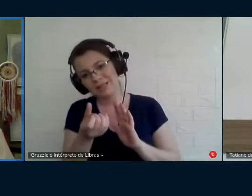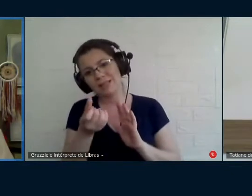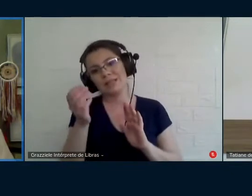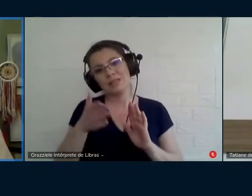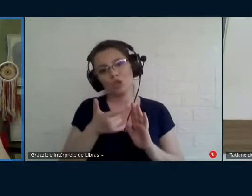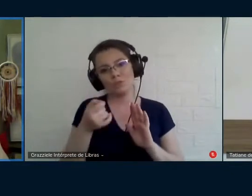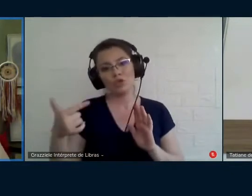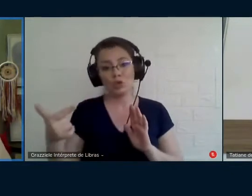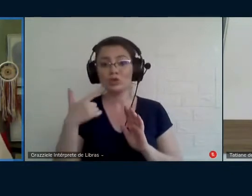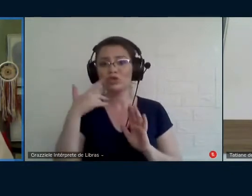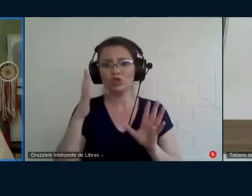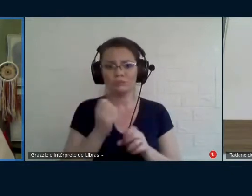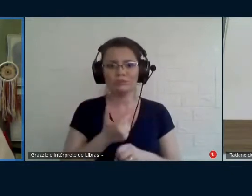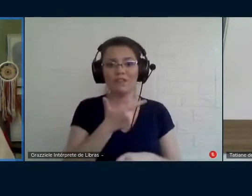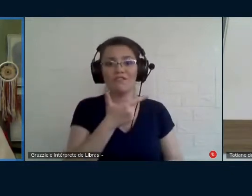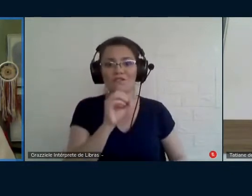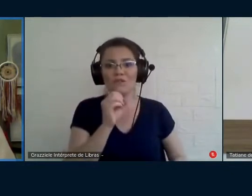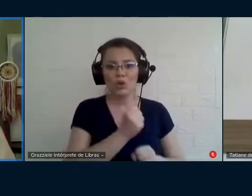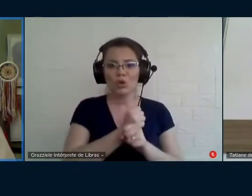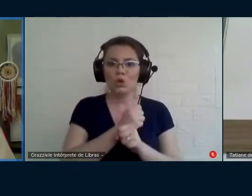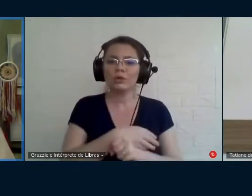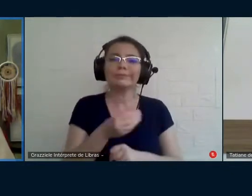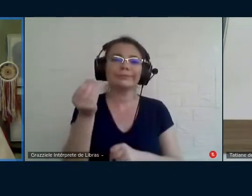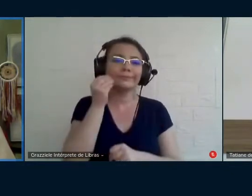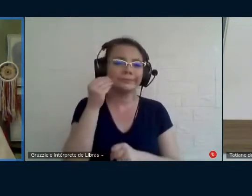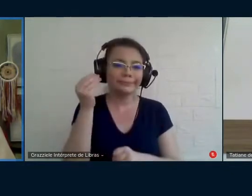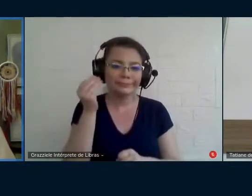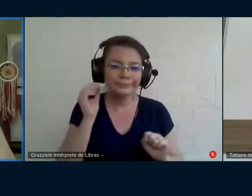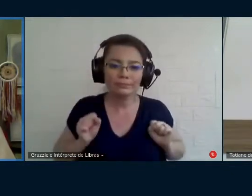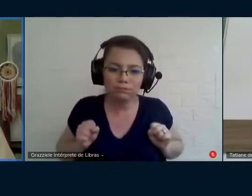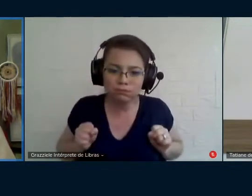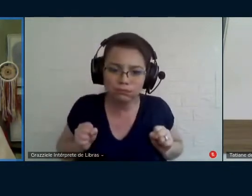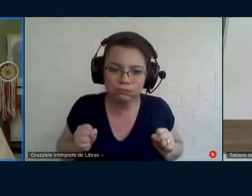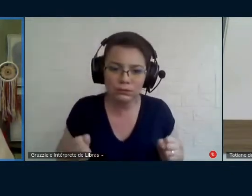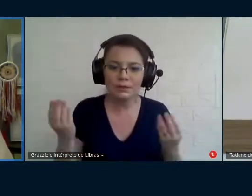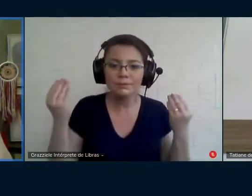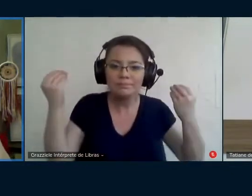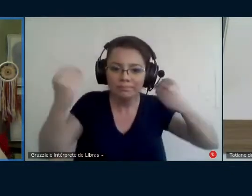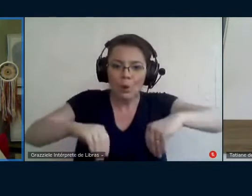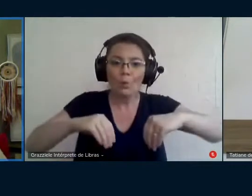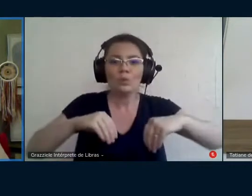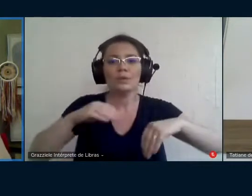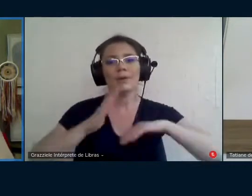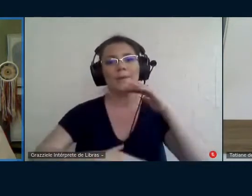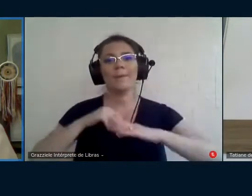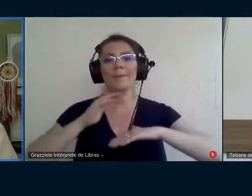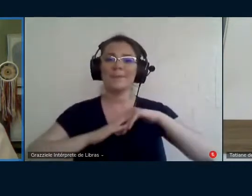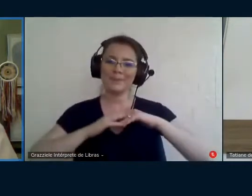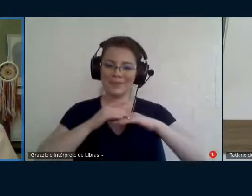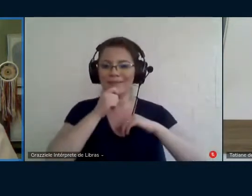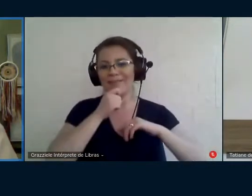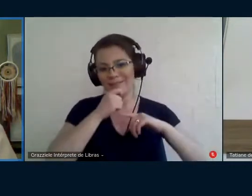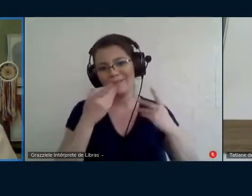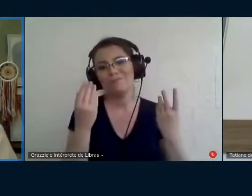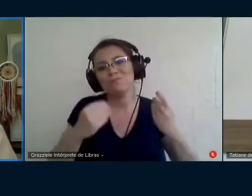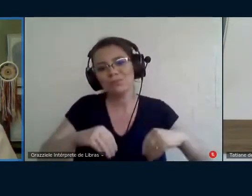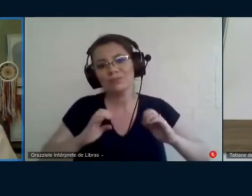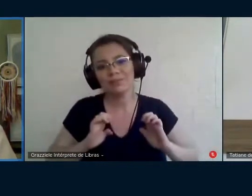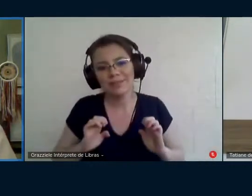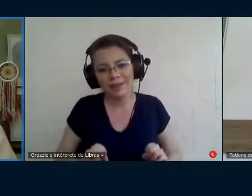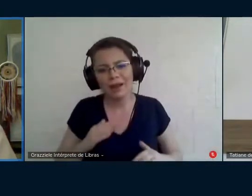ainda está tentando implementá-la não só na prática mas pedagogicamente e eticamente, né? A gente está nesse